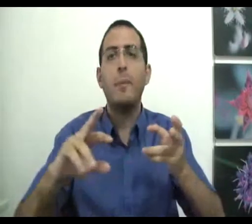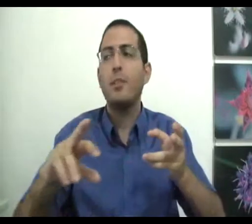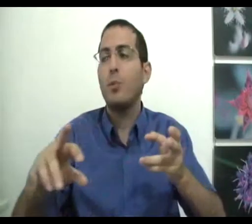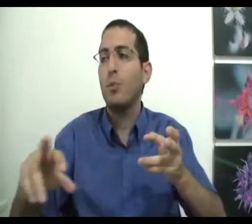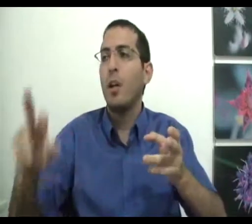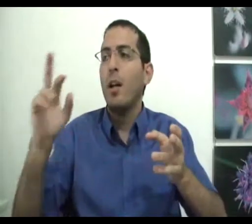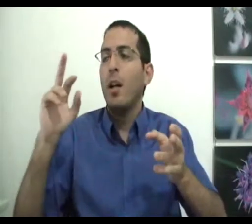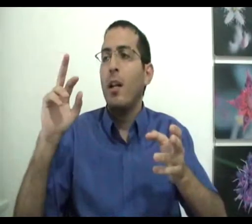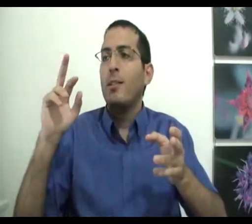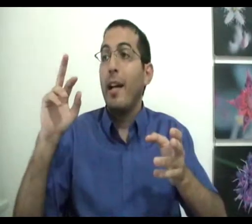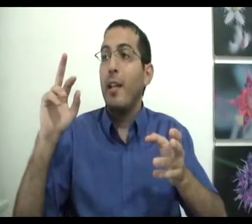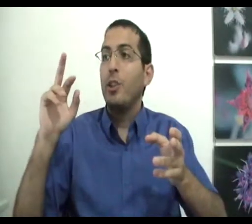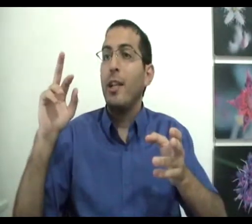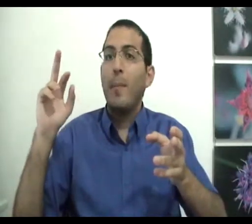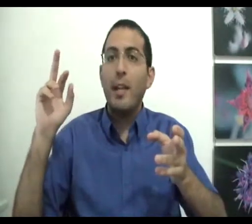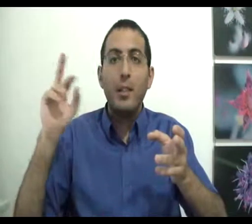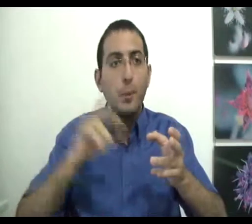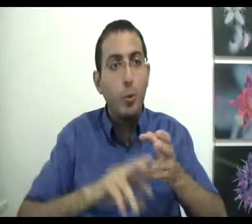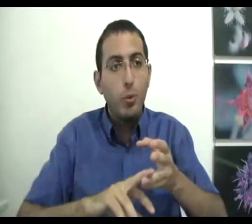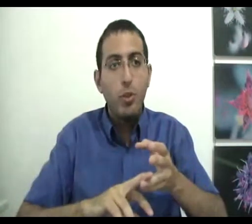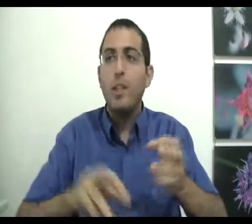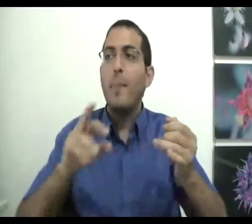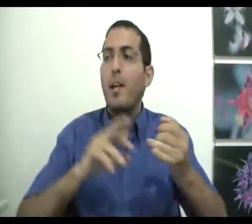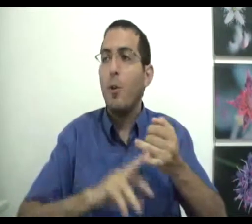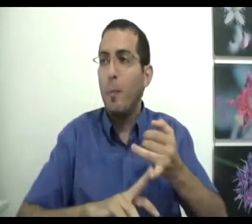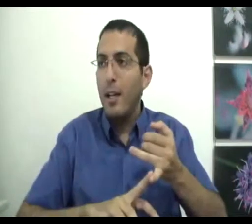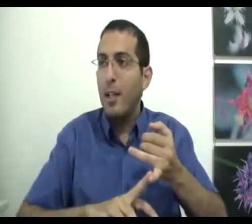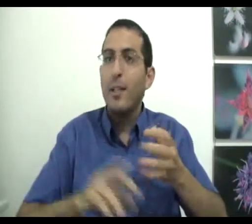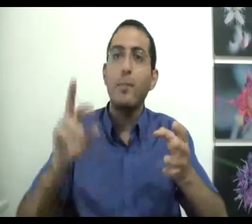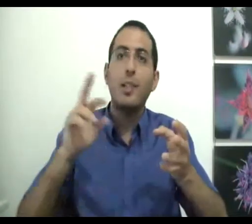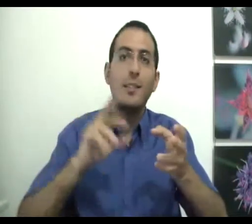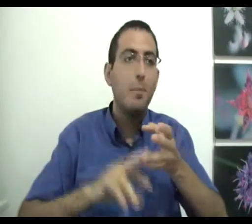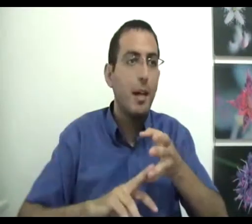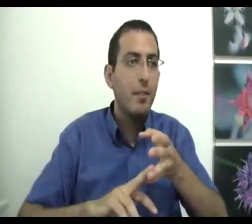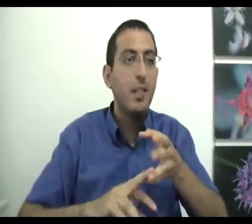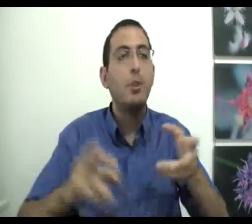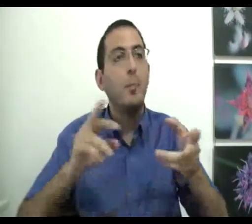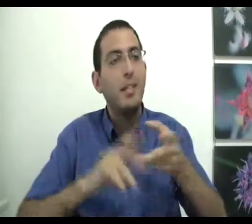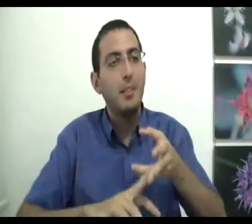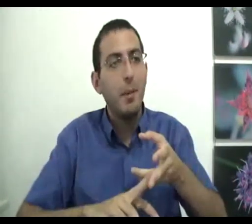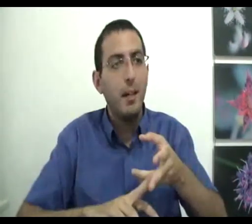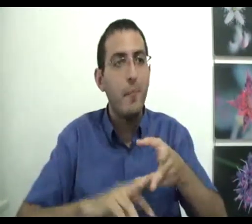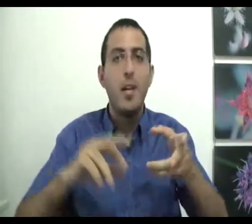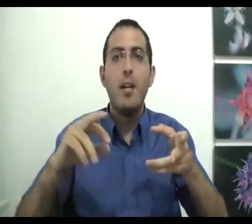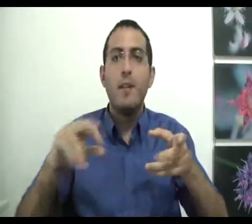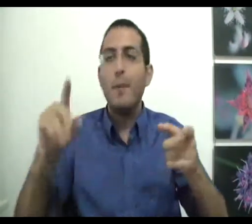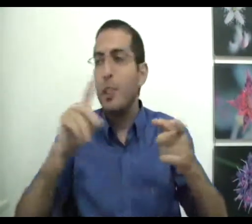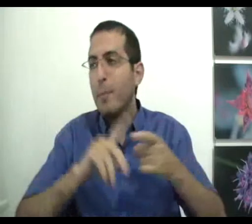במציאות. צריך שגם יהיה טיפשות, שגם יהיה חוכמה, גם שיהיה סיבה, וגם שיהיה בלי סיבה, וגם שיהיה